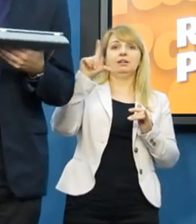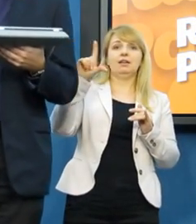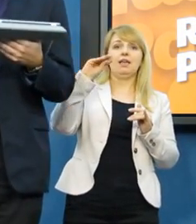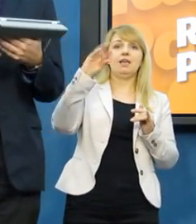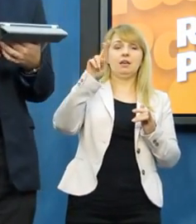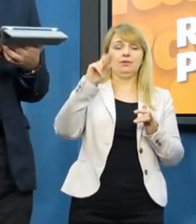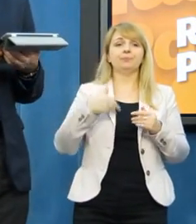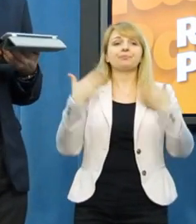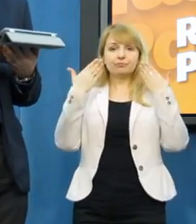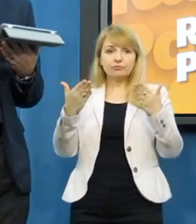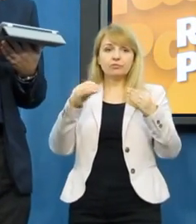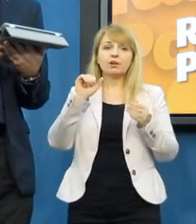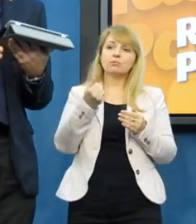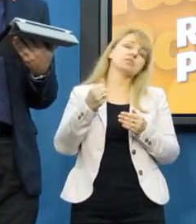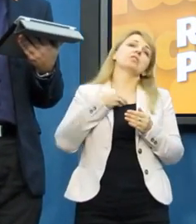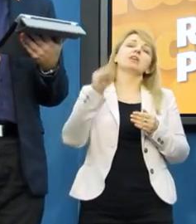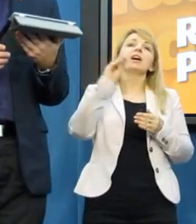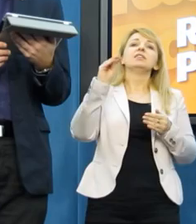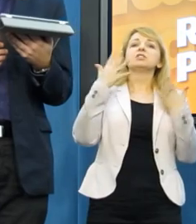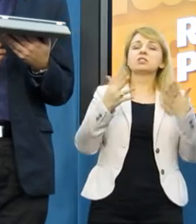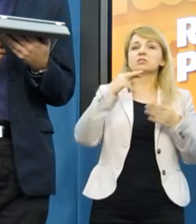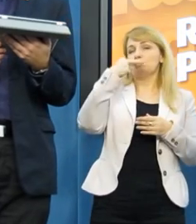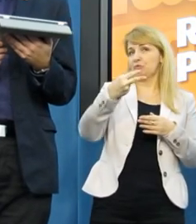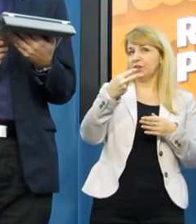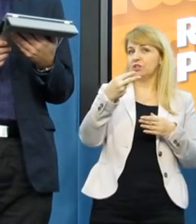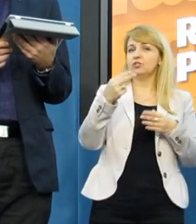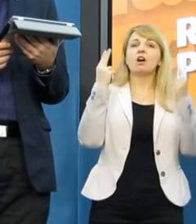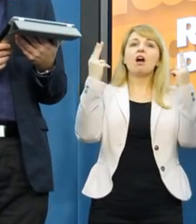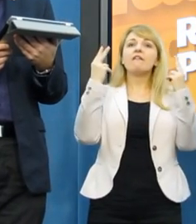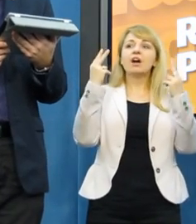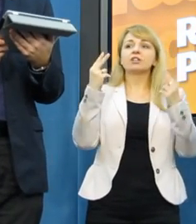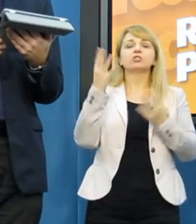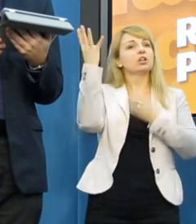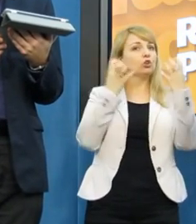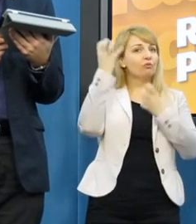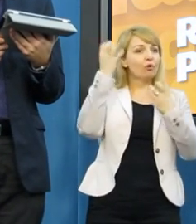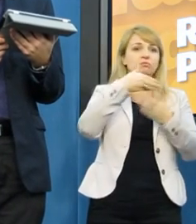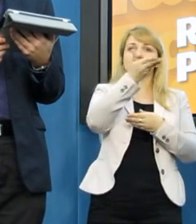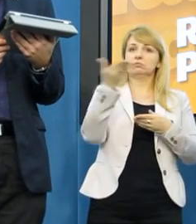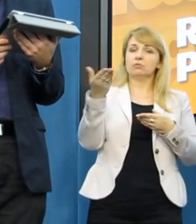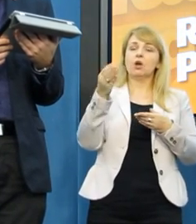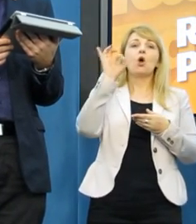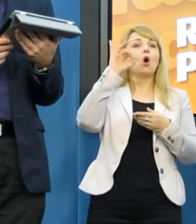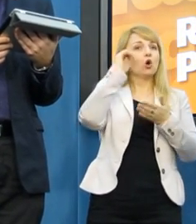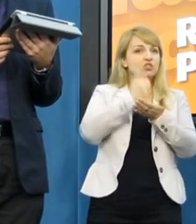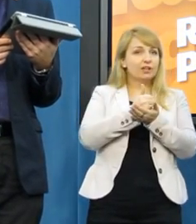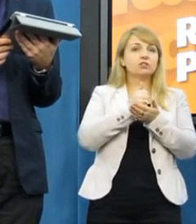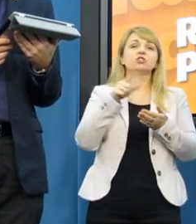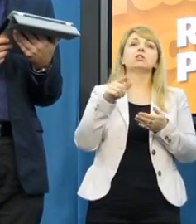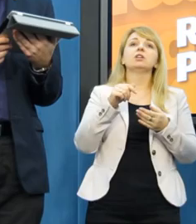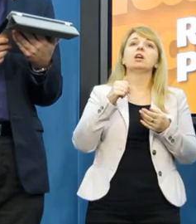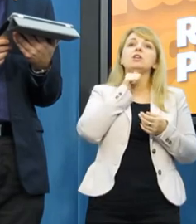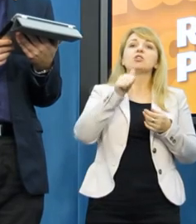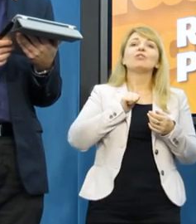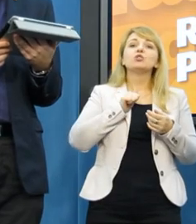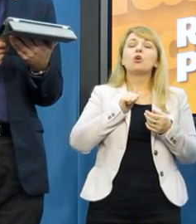Dziękuję bardzo. Jeszcze trochę z innej leczki, ale ważny komunikat mam do odczytania. Jest to oświadczenie w związku z wczorajszym